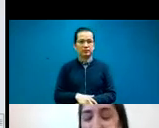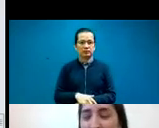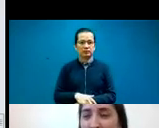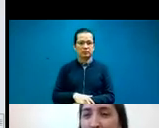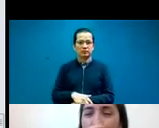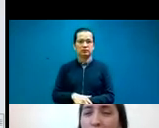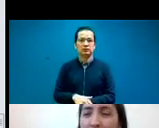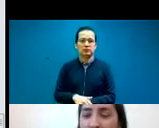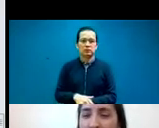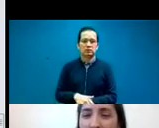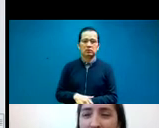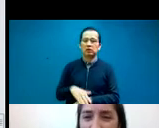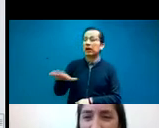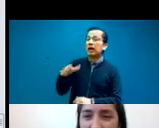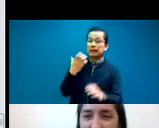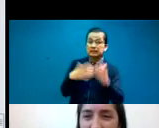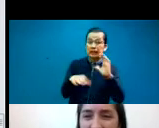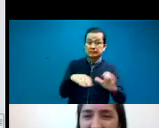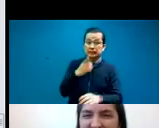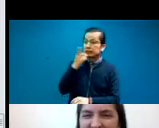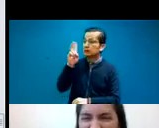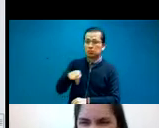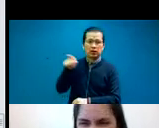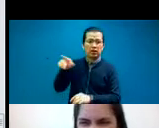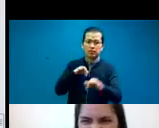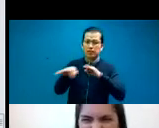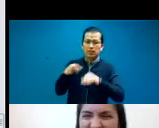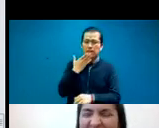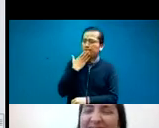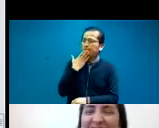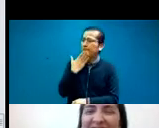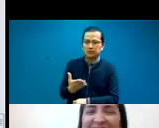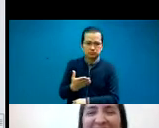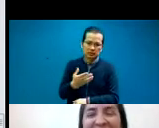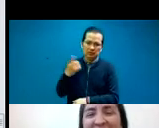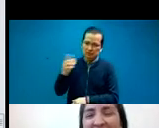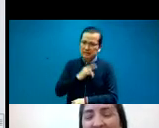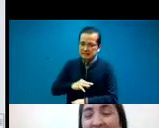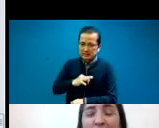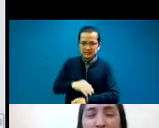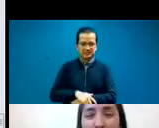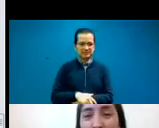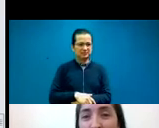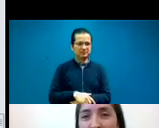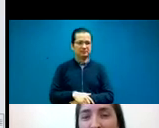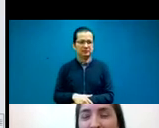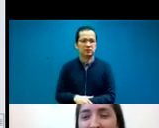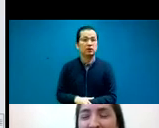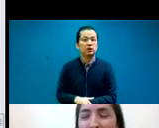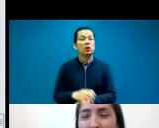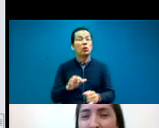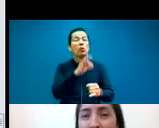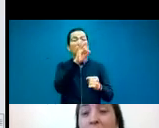Te mandan decir que excelente trabajo, Laura, te felicito Natalia. Gracias. Y por último,